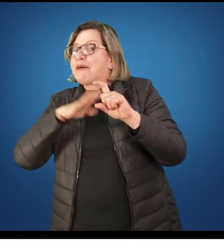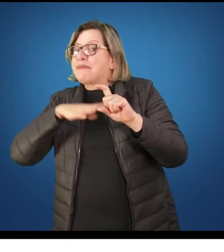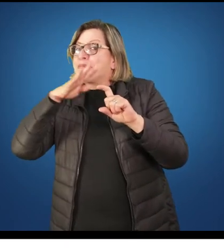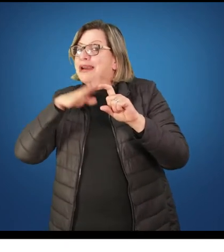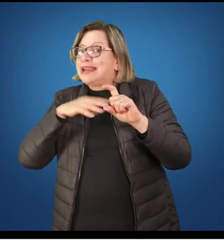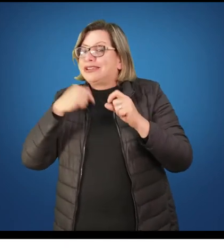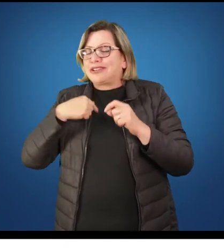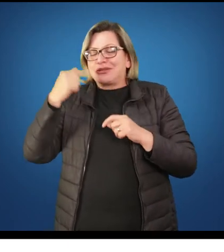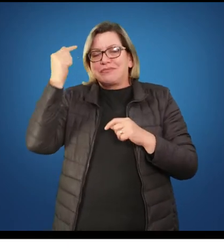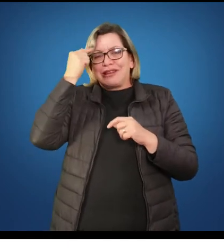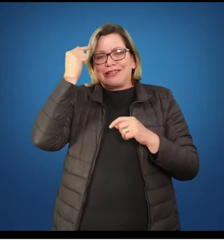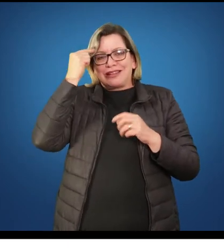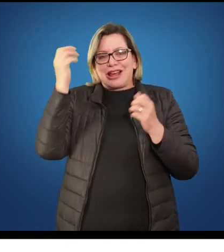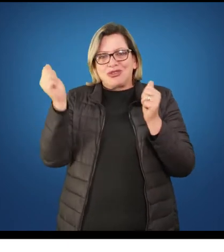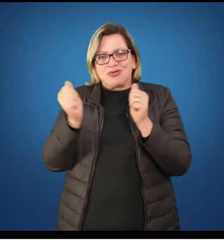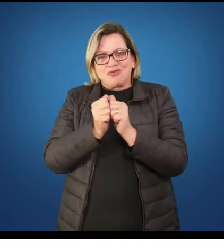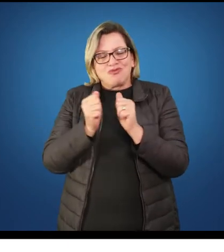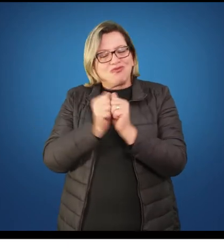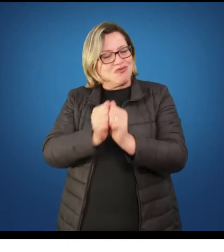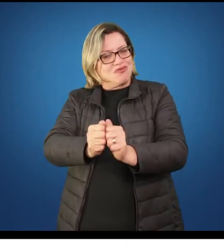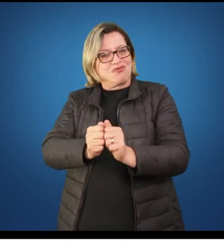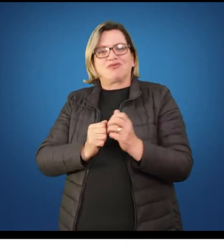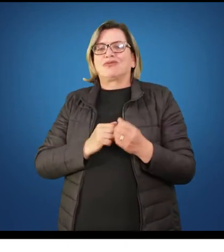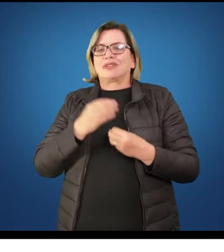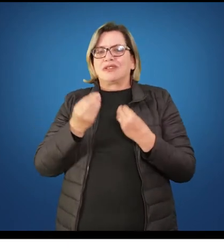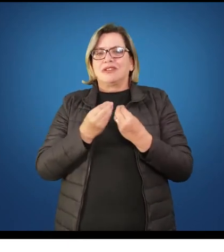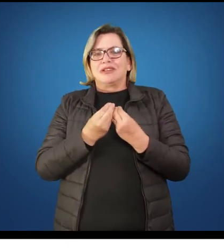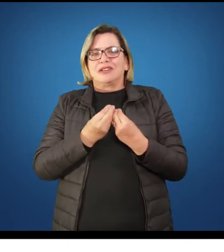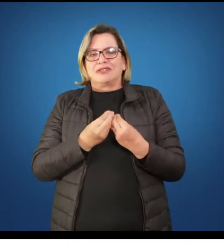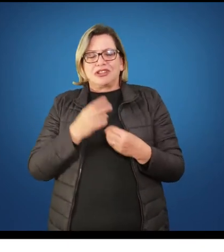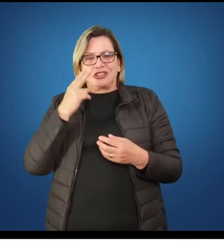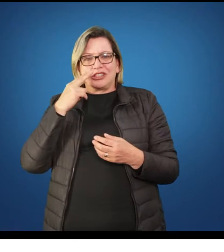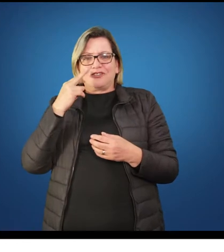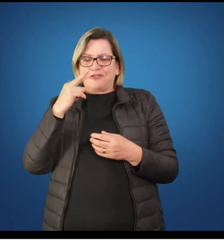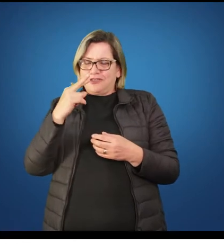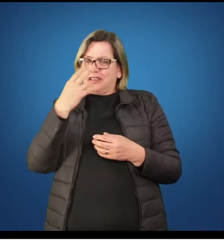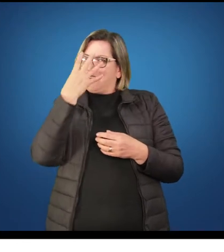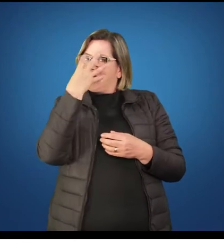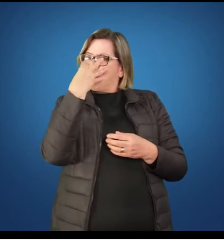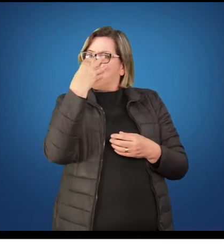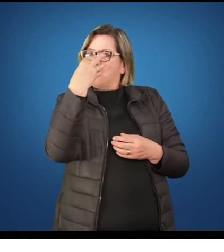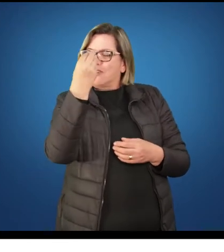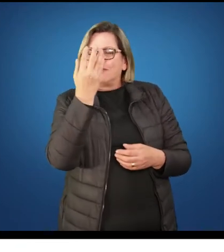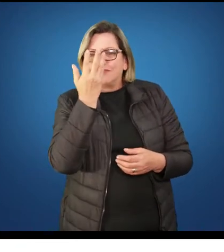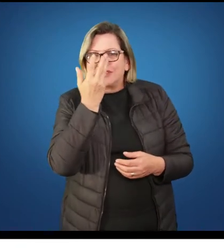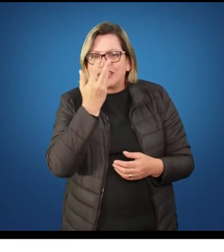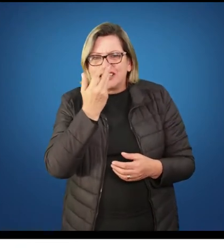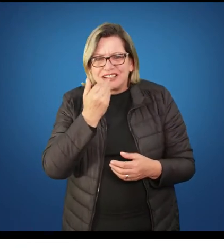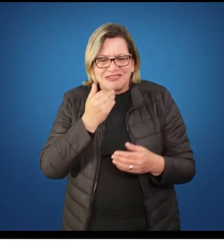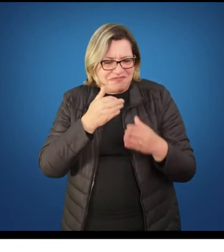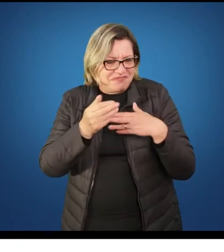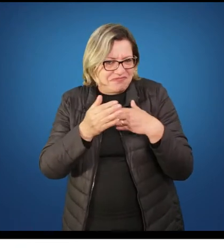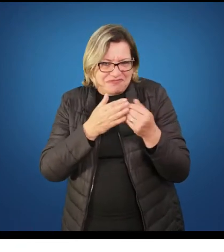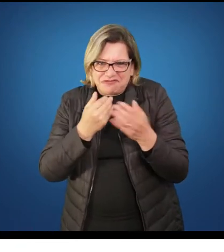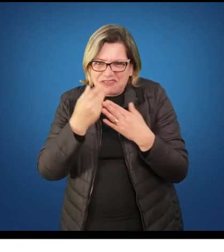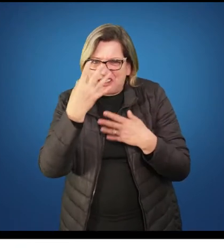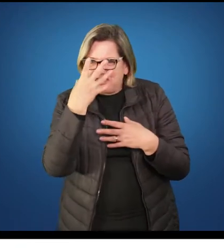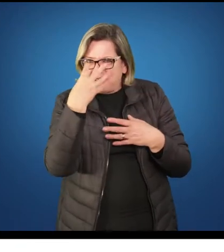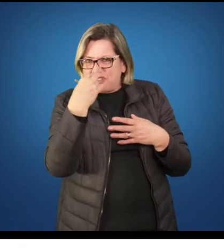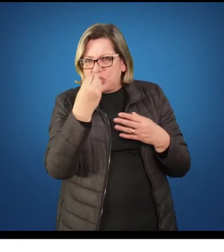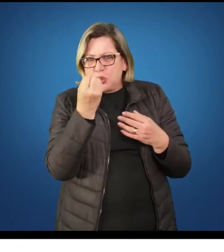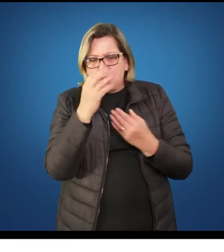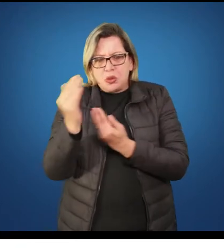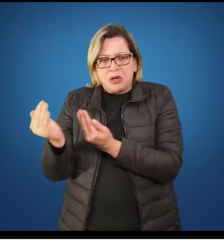ou lendo um livro. E daí, imediatamente, a gente vai definir aquela situação. Ah, ele está triste porque está vendo algo.